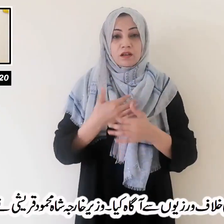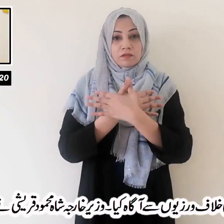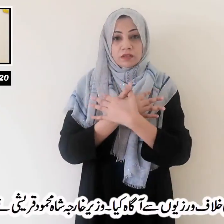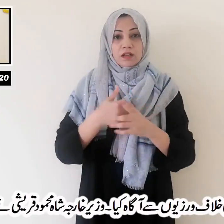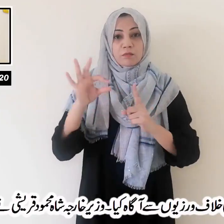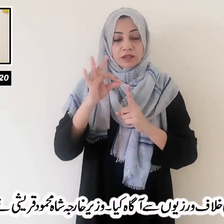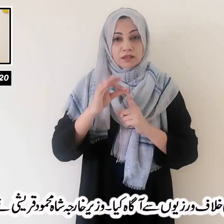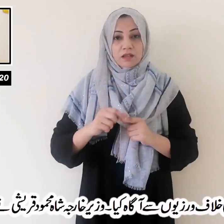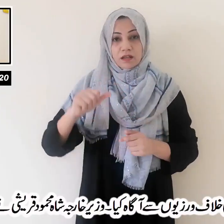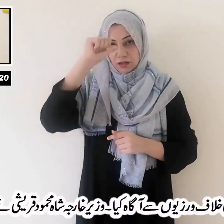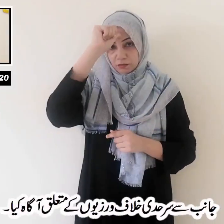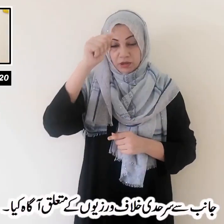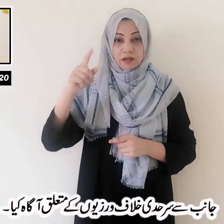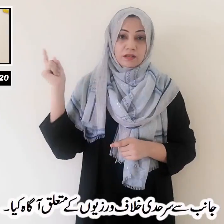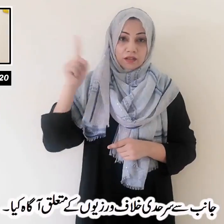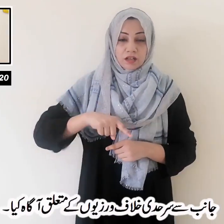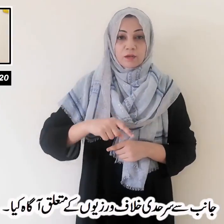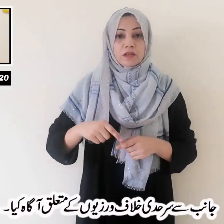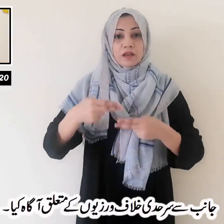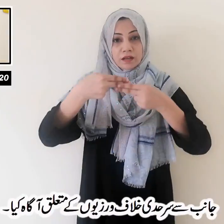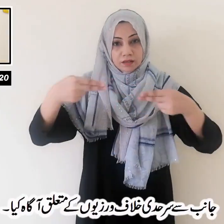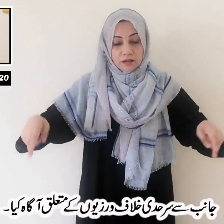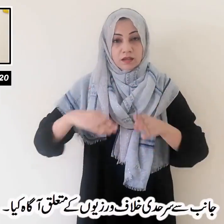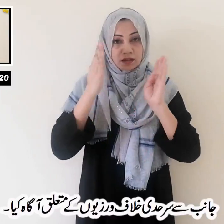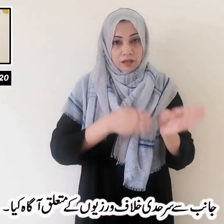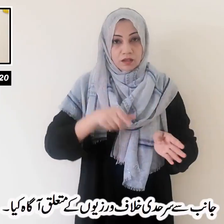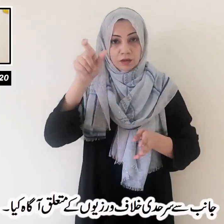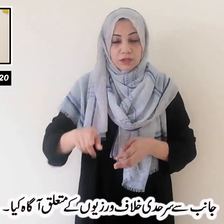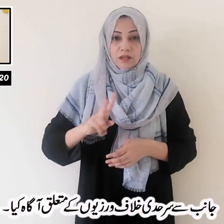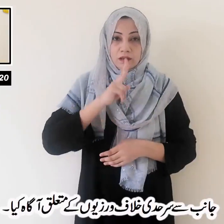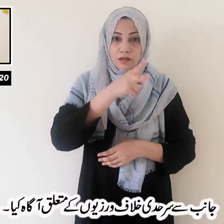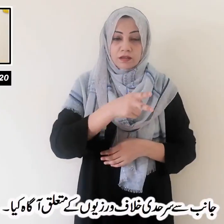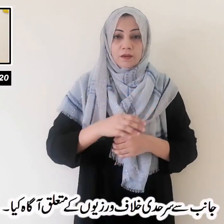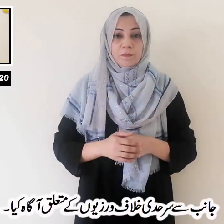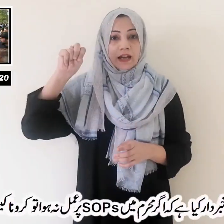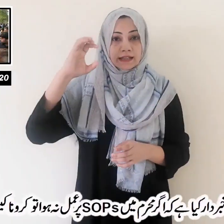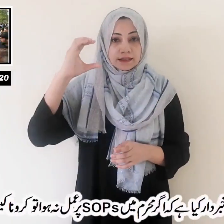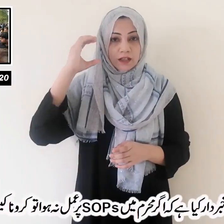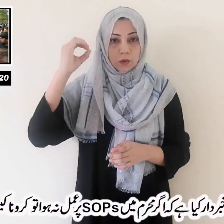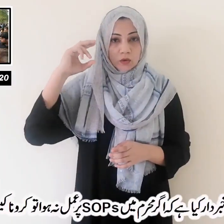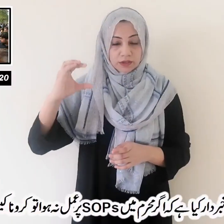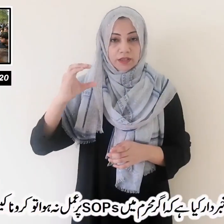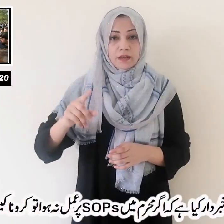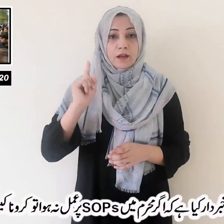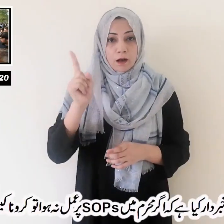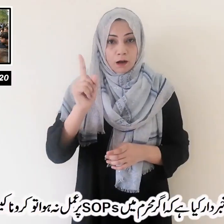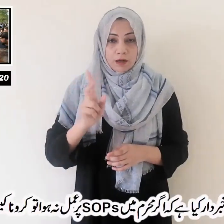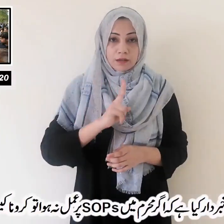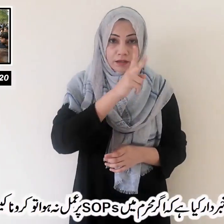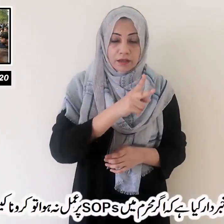قریشی نے بھارت کی جانب سے سرحدی خلاف ورزیوں کے متعلق اگاہ کیا ان سی او سی نے خبردار کیا ہے